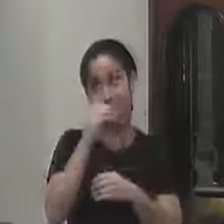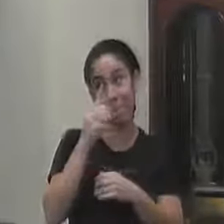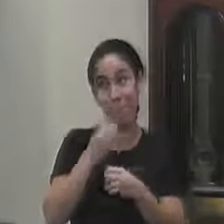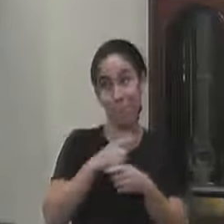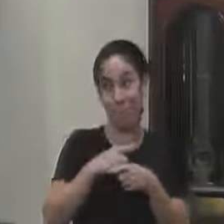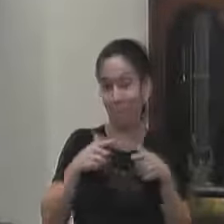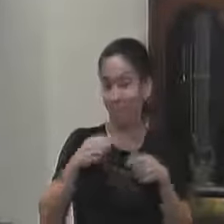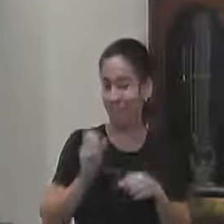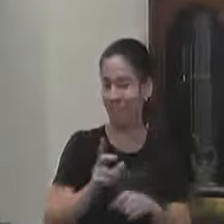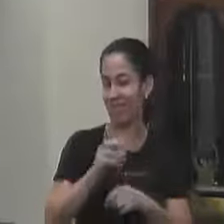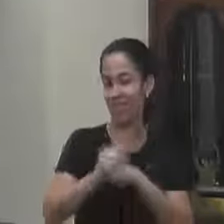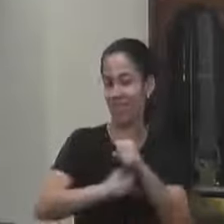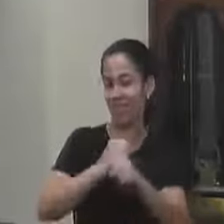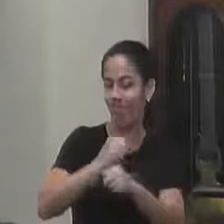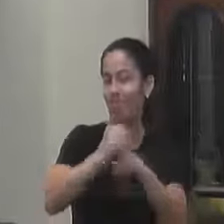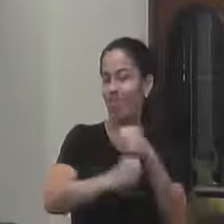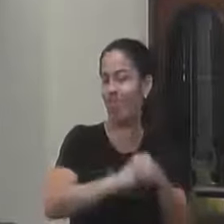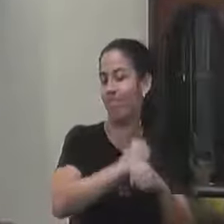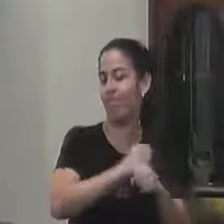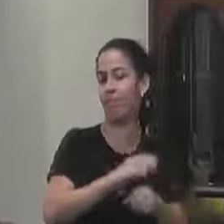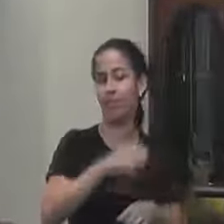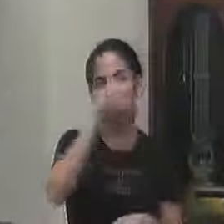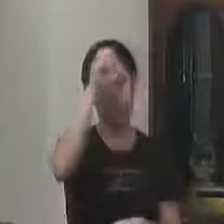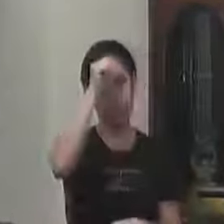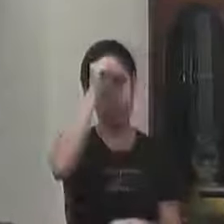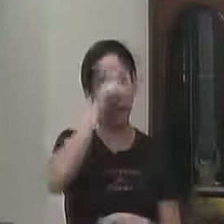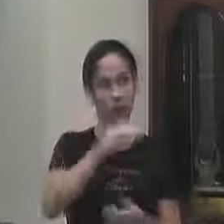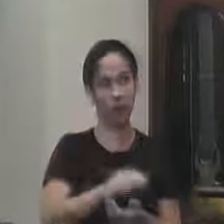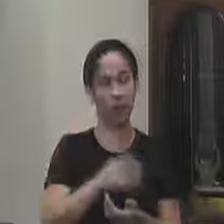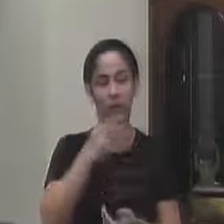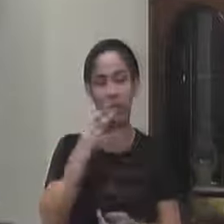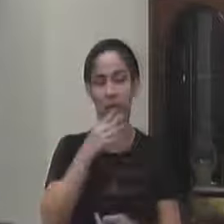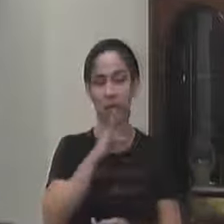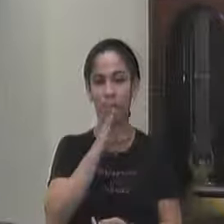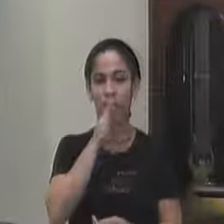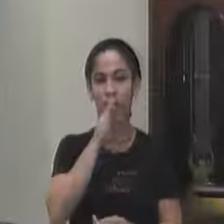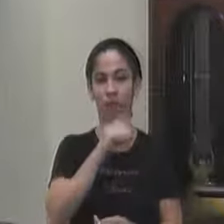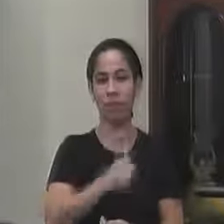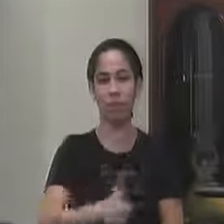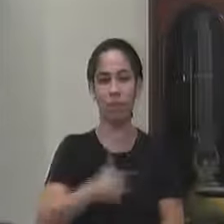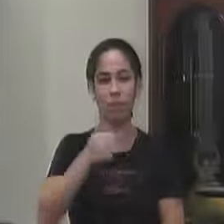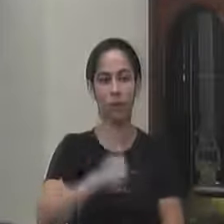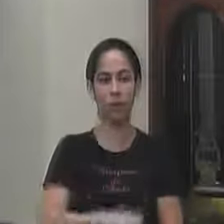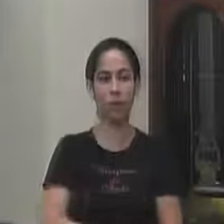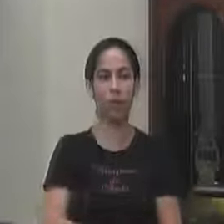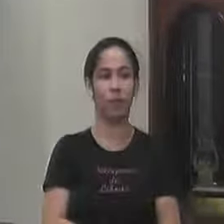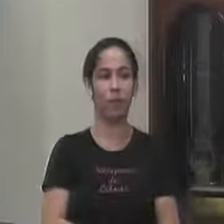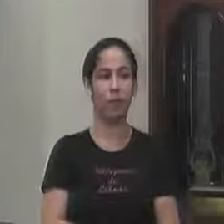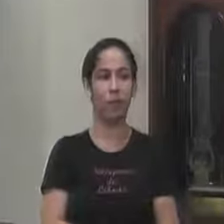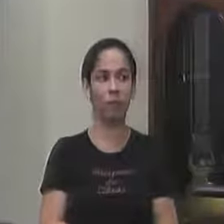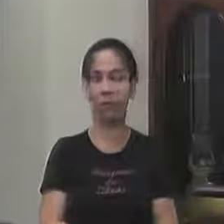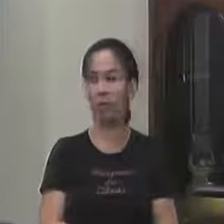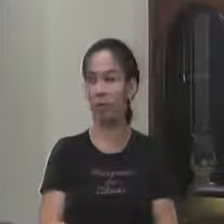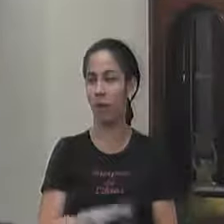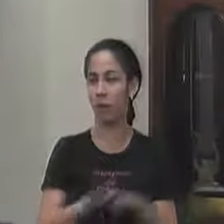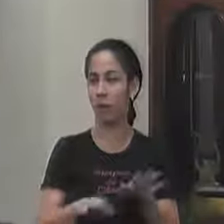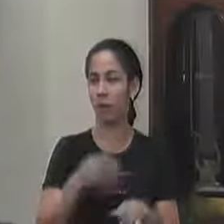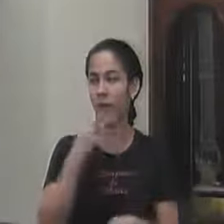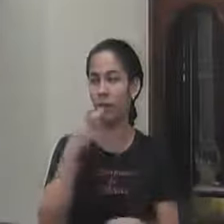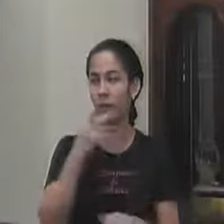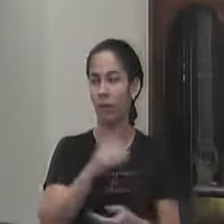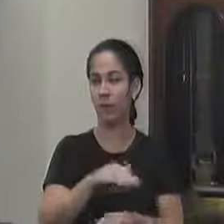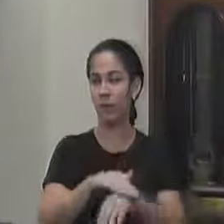eu aprendi que o silêncio diz muito mais então uma vez mesmo você